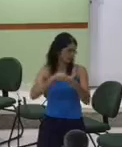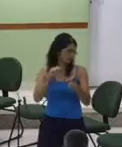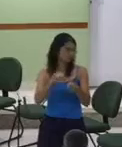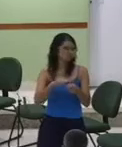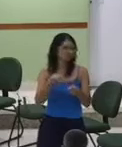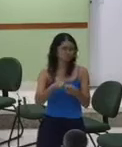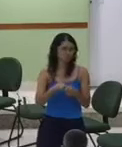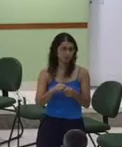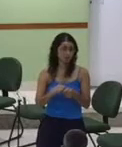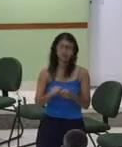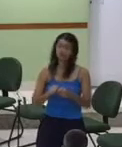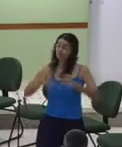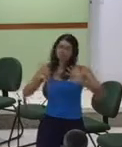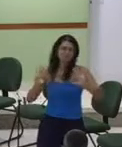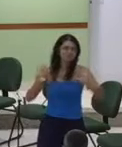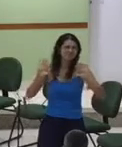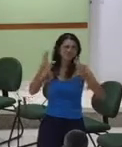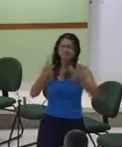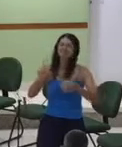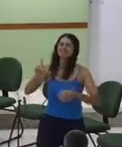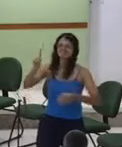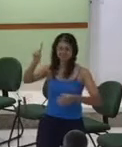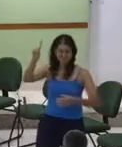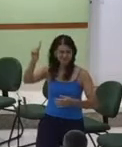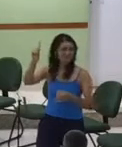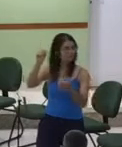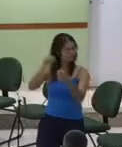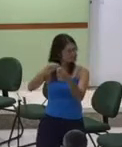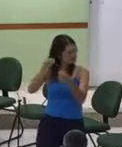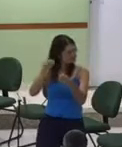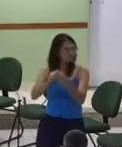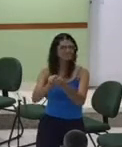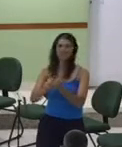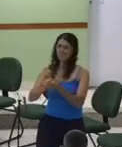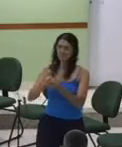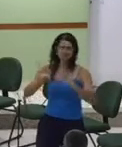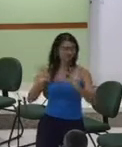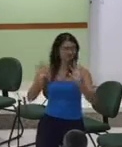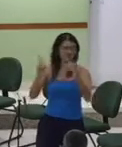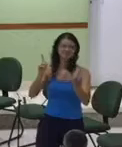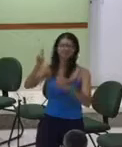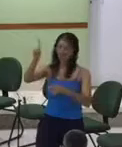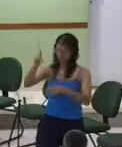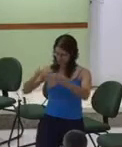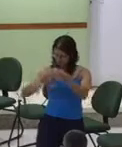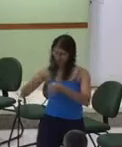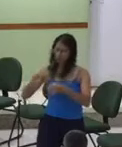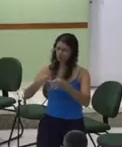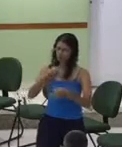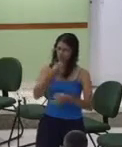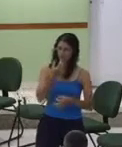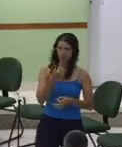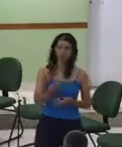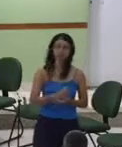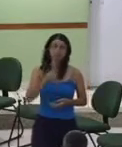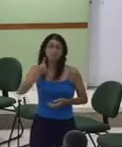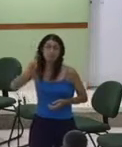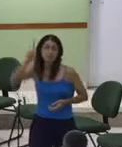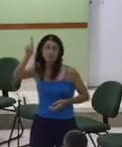vontade e celebrarão a tua justiça o Senhor é misericordioso o Senhor